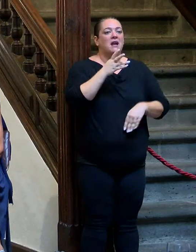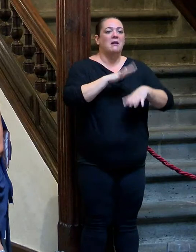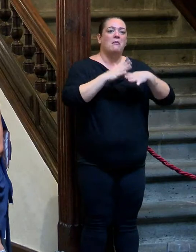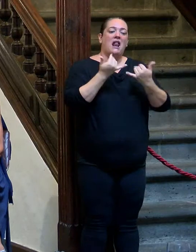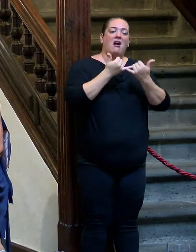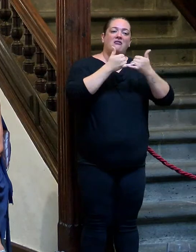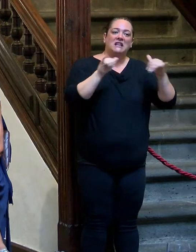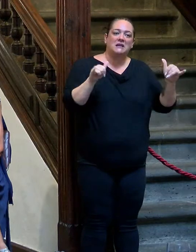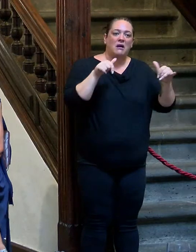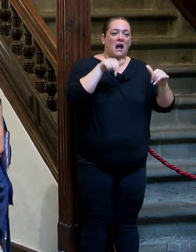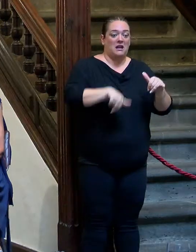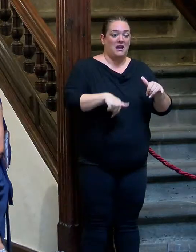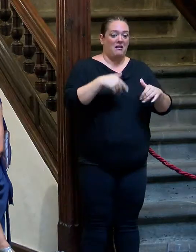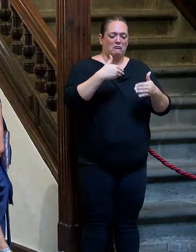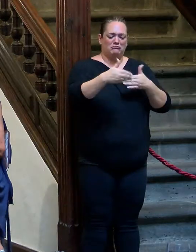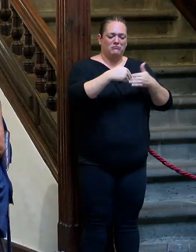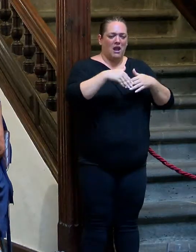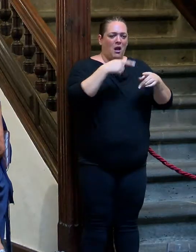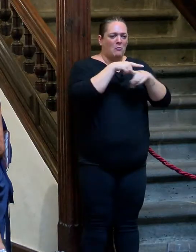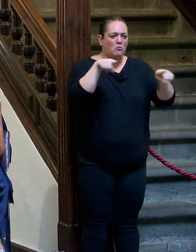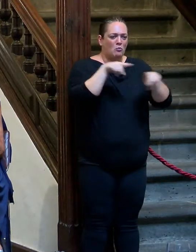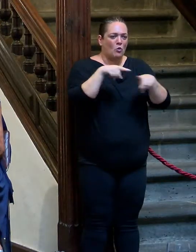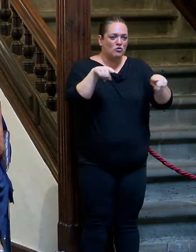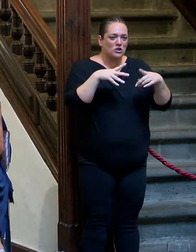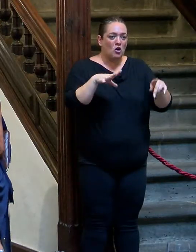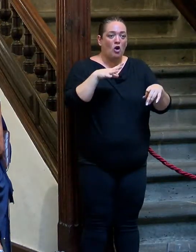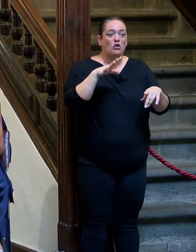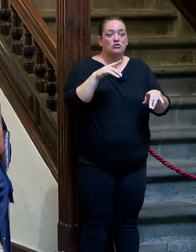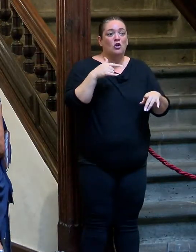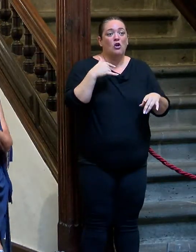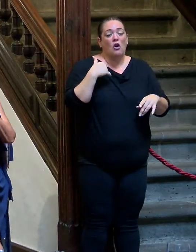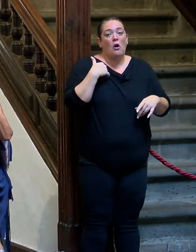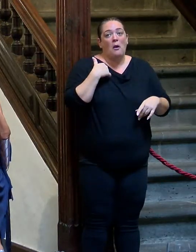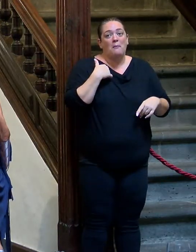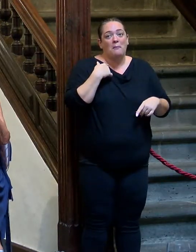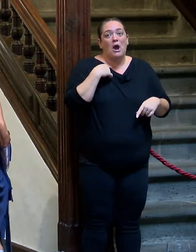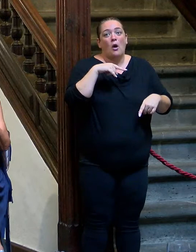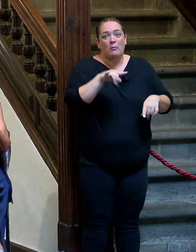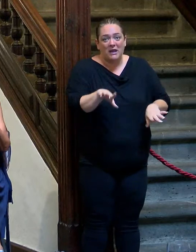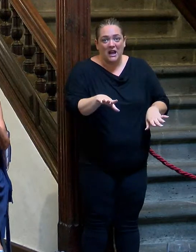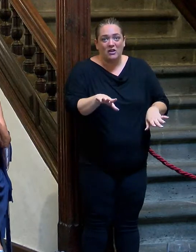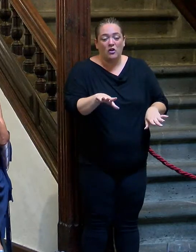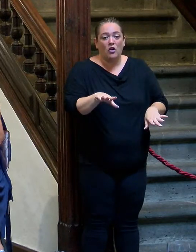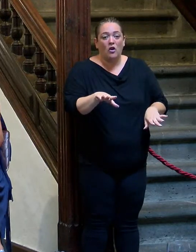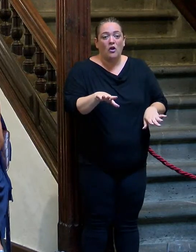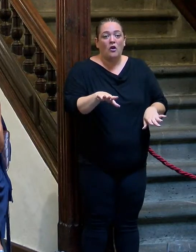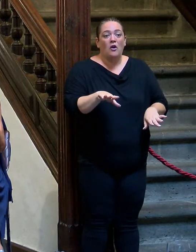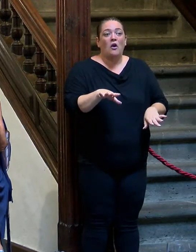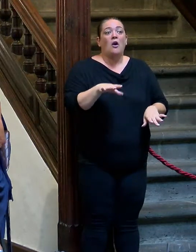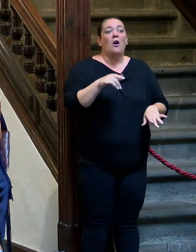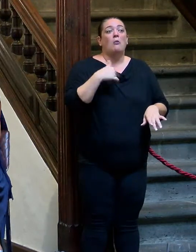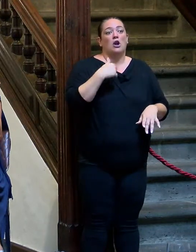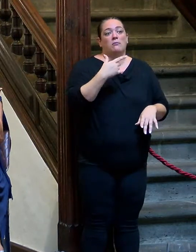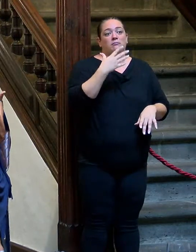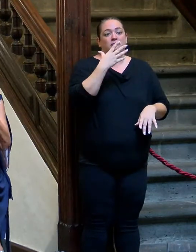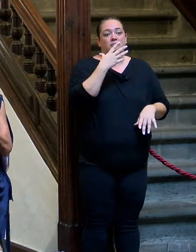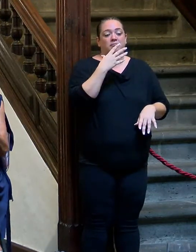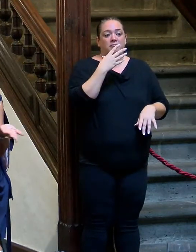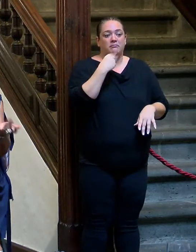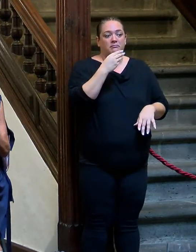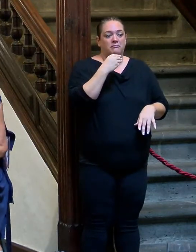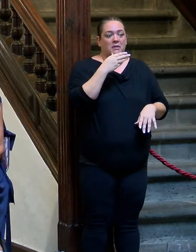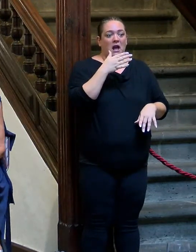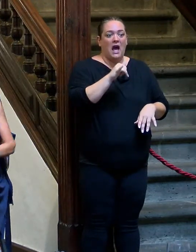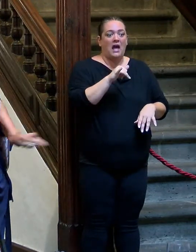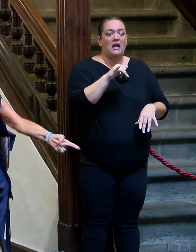ese musicón que va a haber aquí estos días, que yo me lo pierdo porque soy madre perruna, que yo entiendo que dice la gente que son perros, que no son niños, pero ya lo sé, traemos